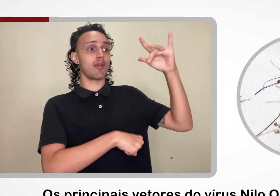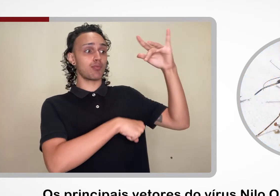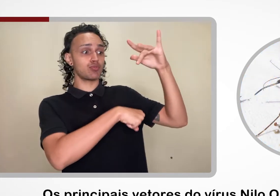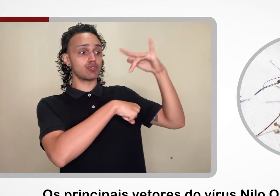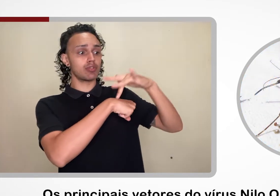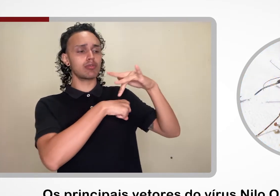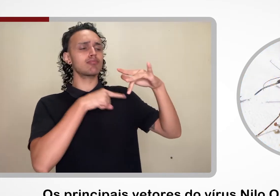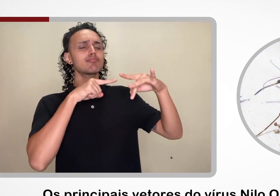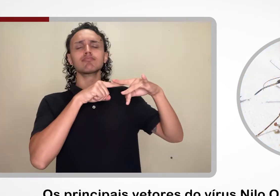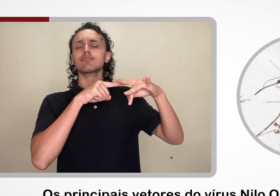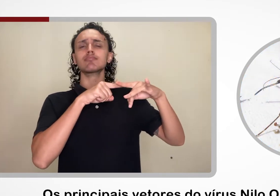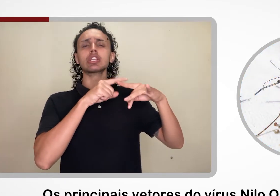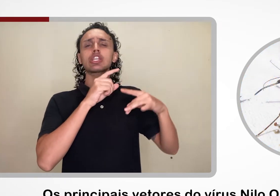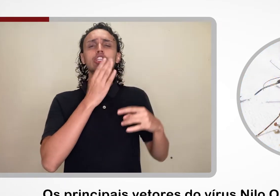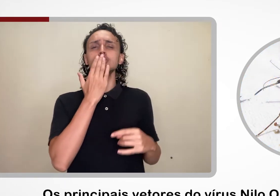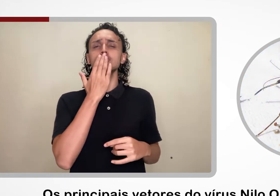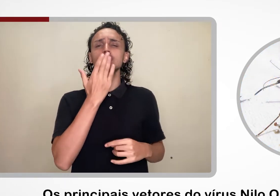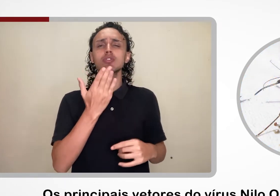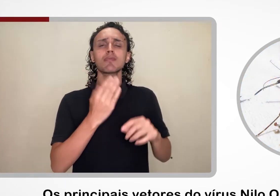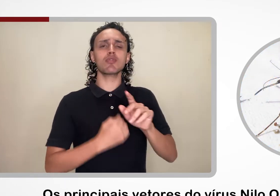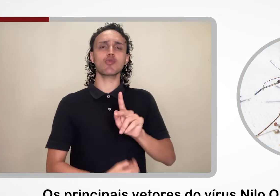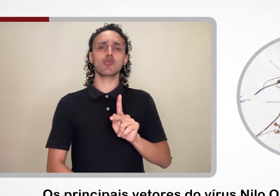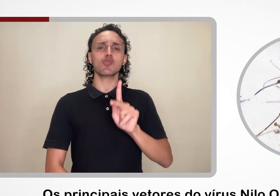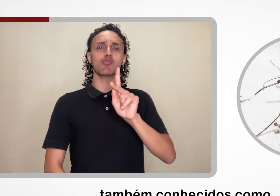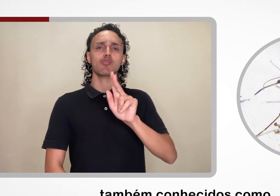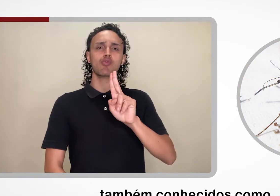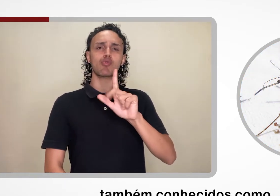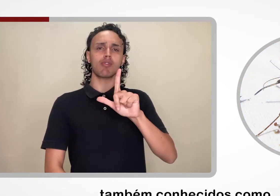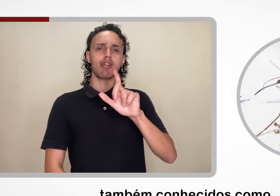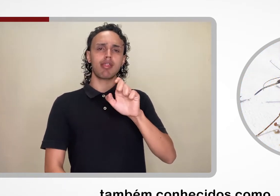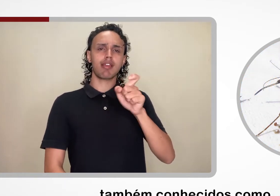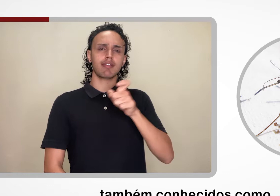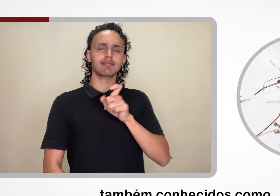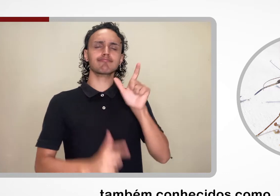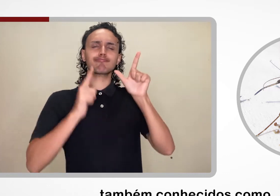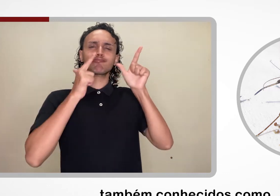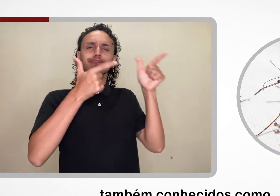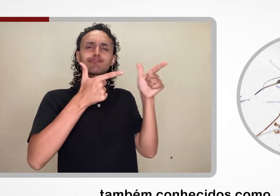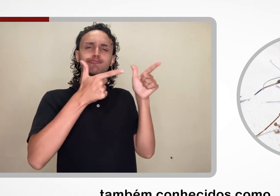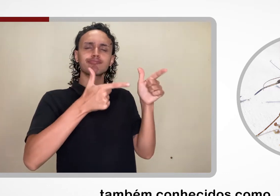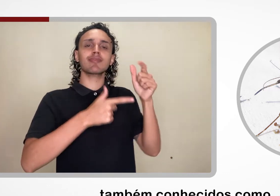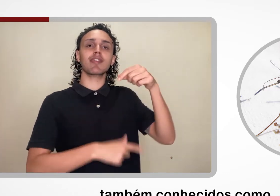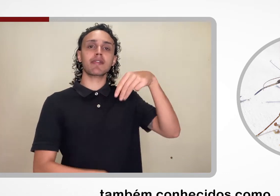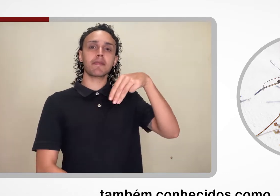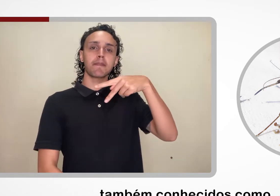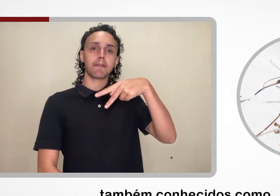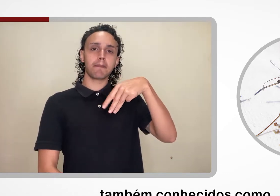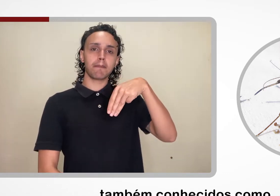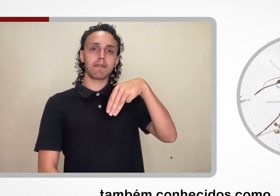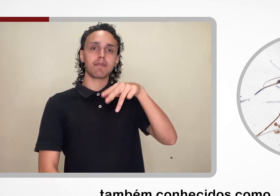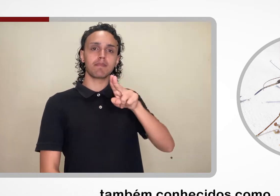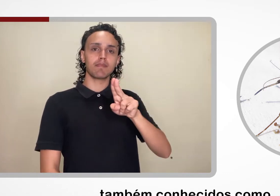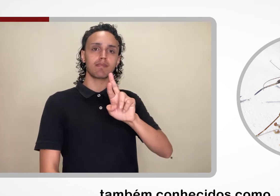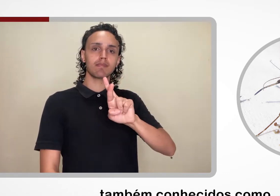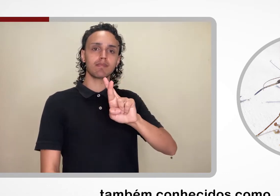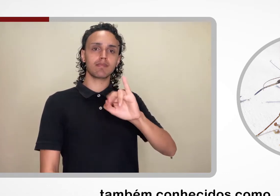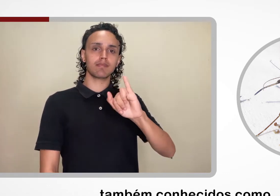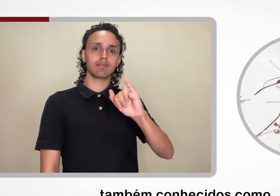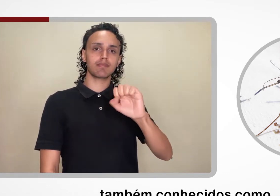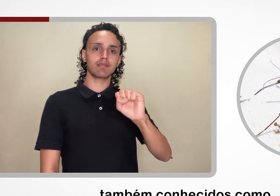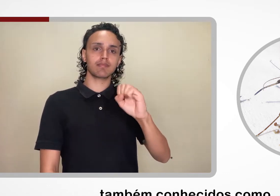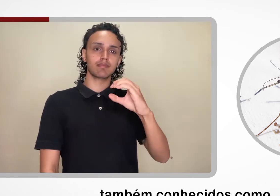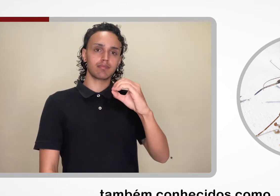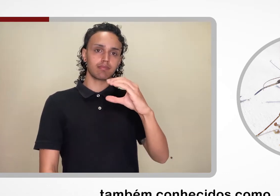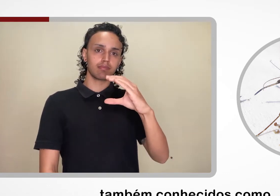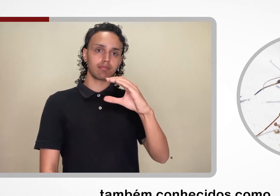são os mosquitos do gênero Culex, também conhecidos como pernilongos ou